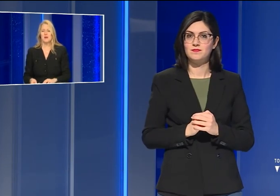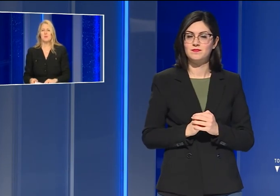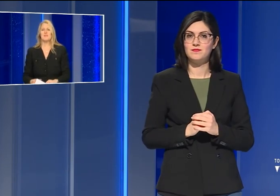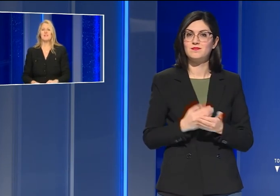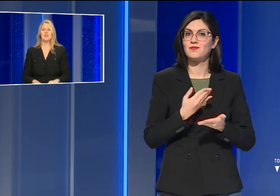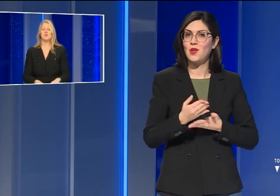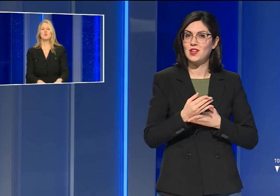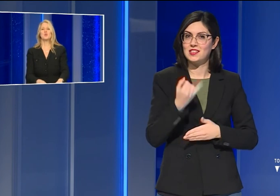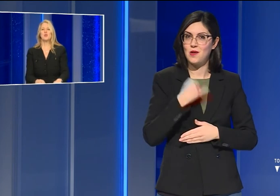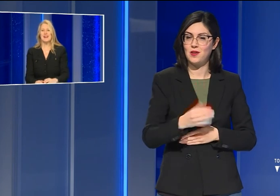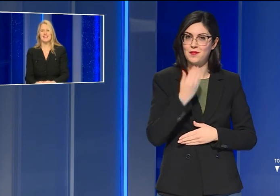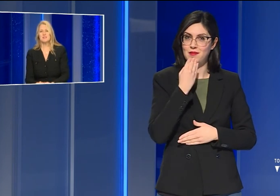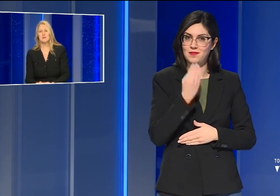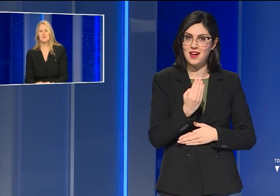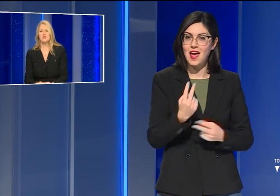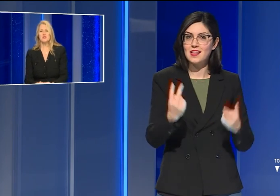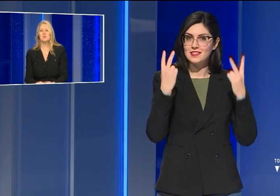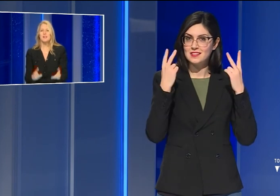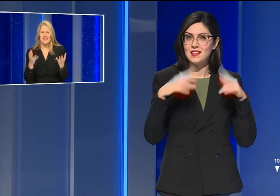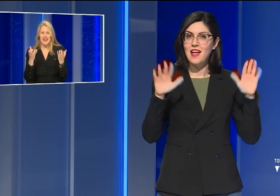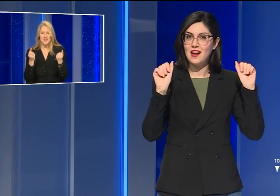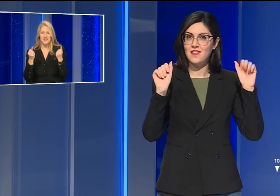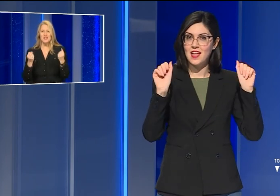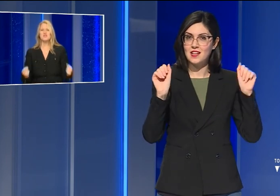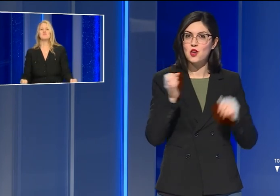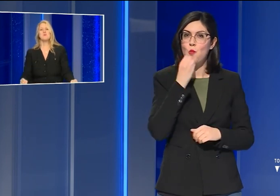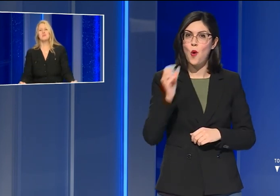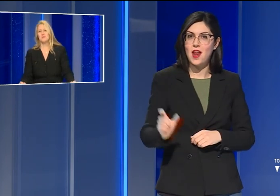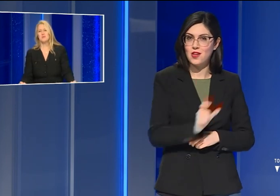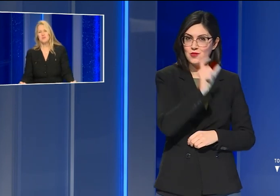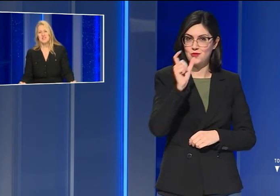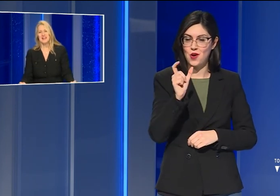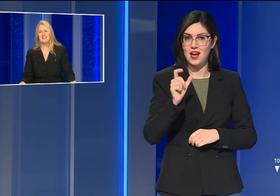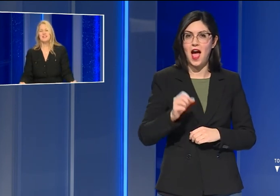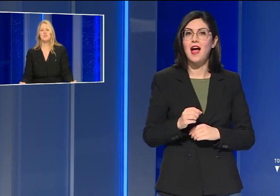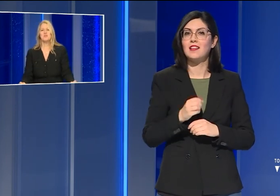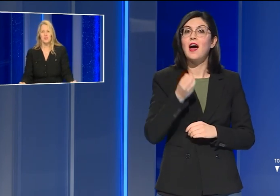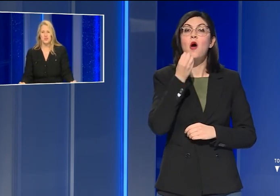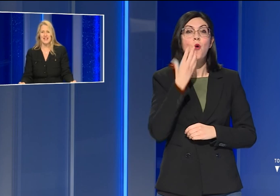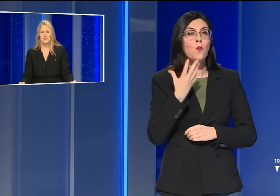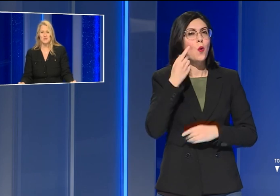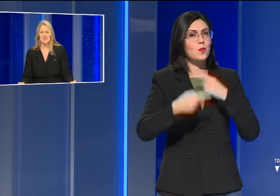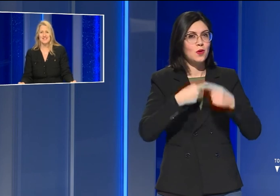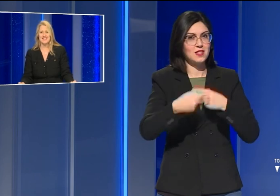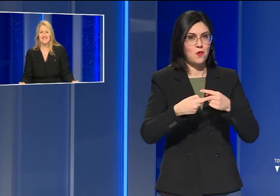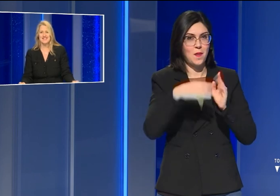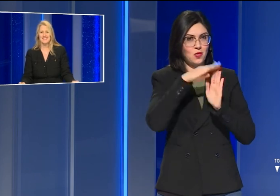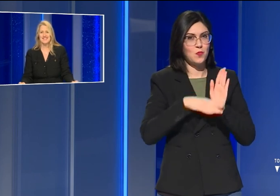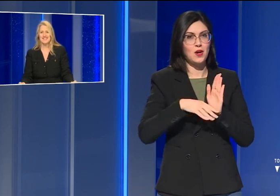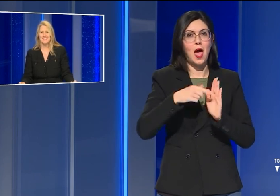Per questa sera è tutto, grazie per averci seguiti, arrivederci e buon proseguimento di serata con Toscana TV.